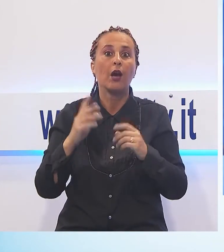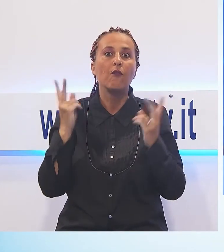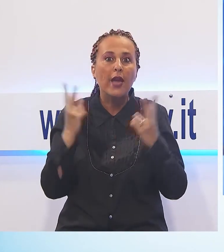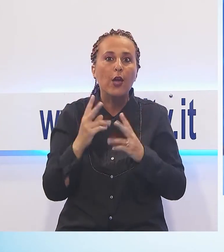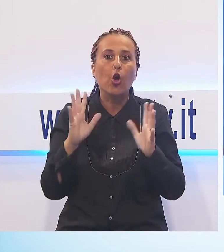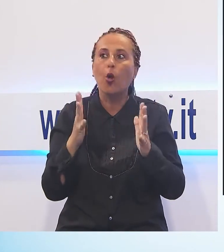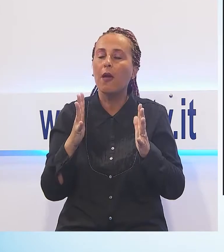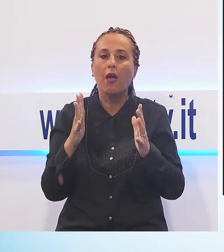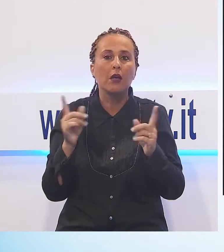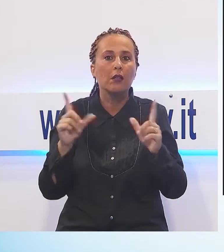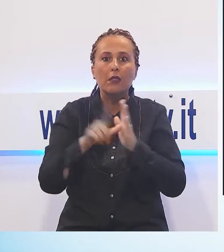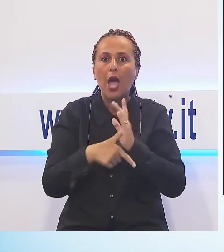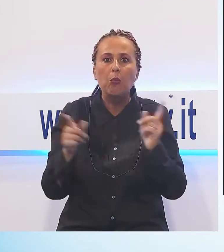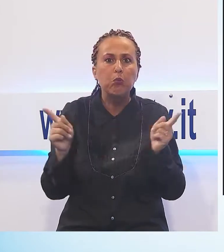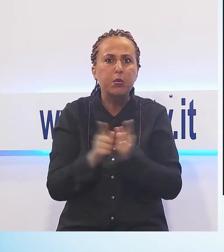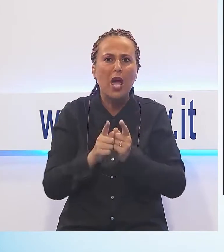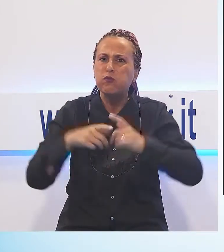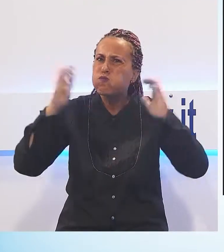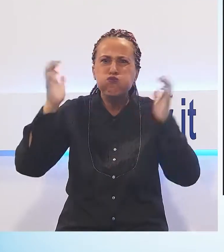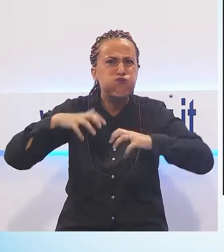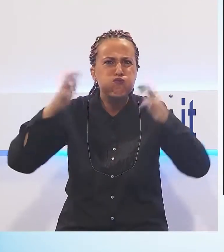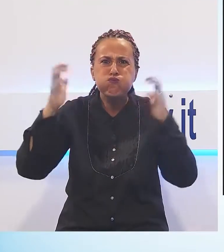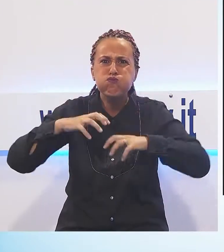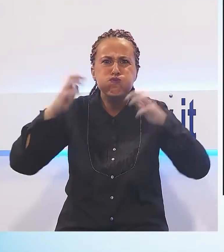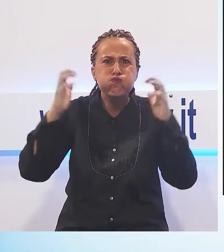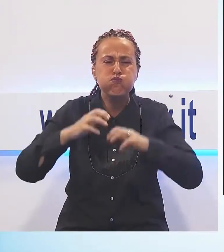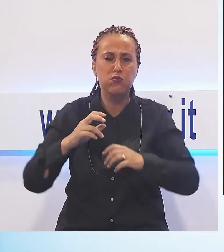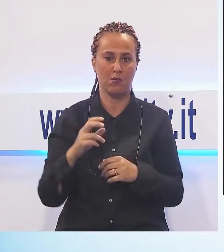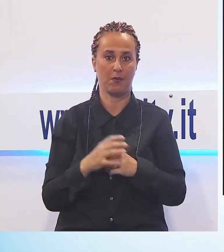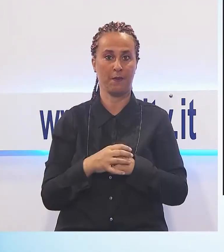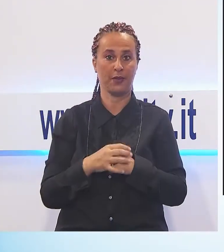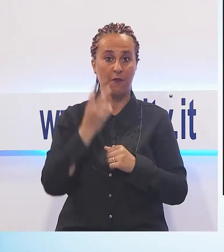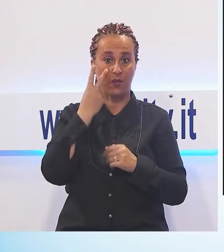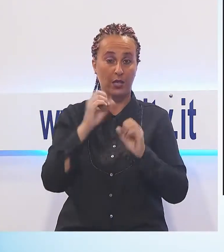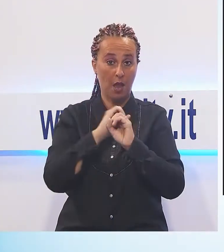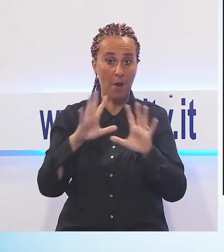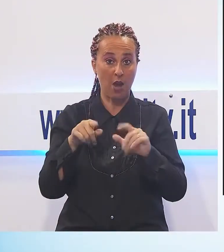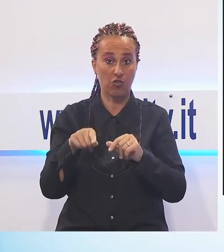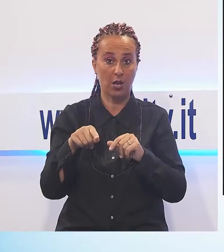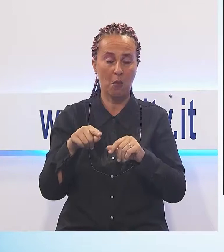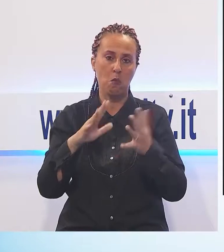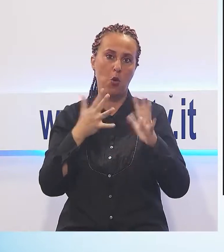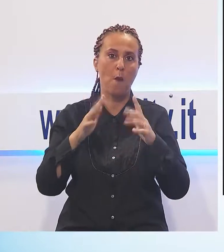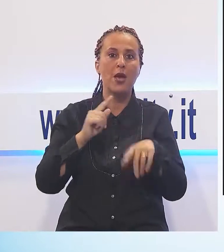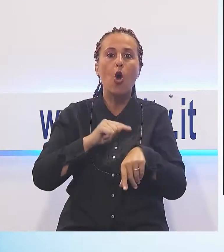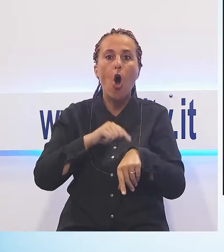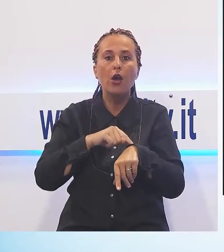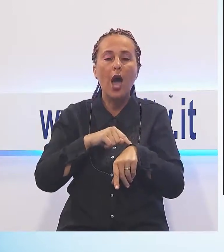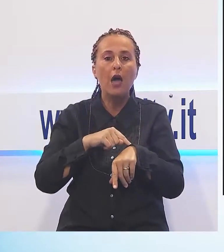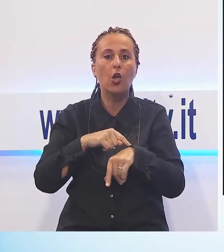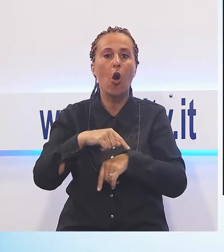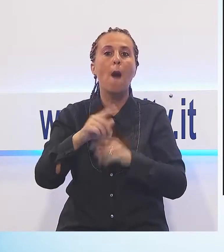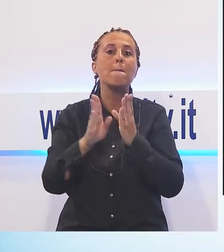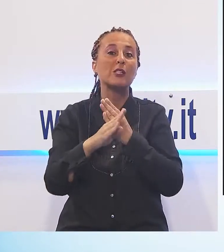bifrage, un pauroso acquazzone, dovremmo vedere anche delle immagini tra l'altro che si è abbattuto intorno alle 12.30 sulla